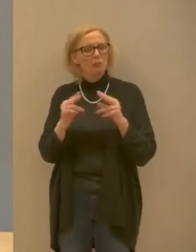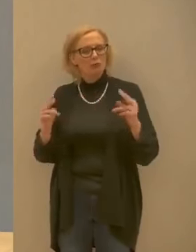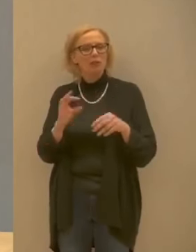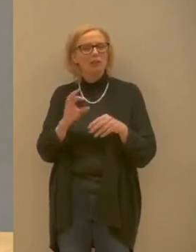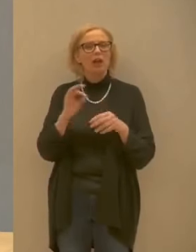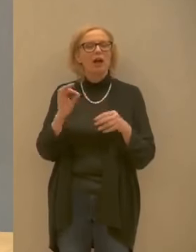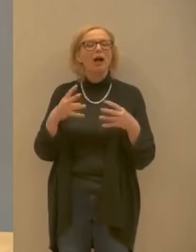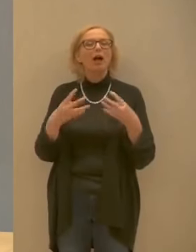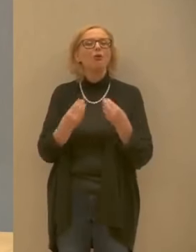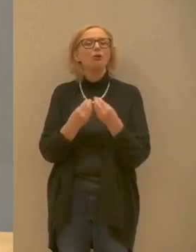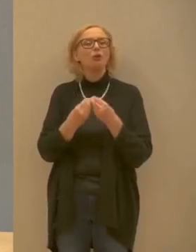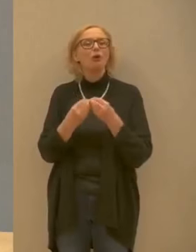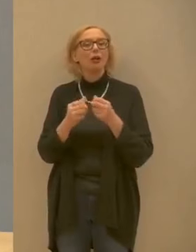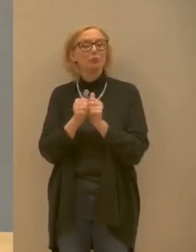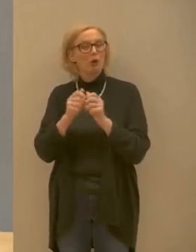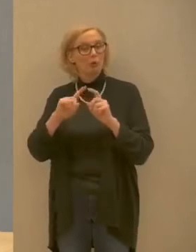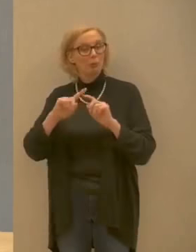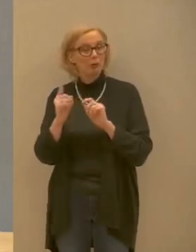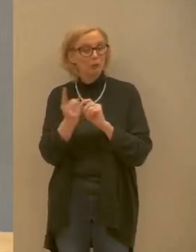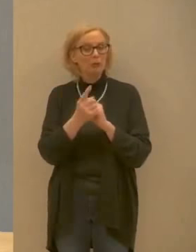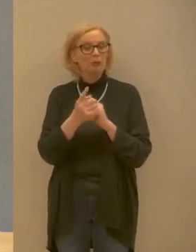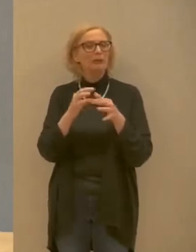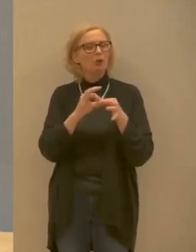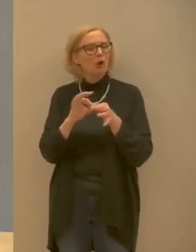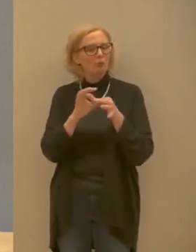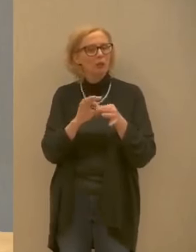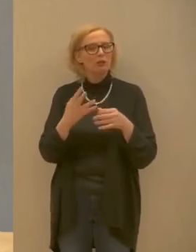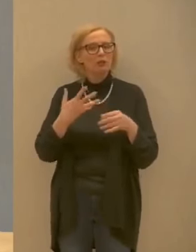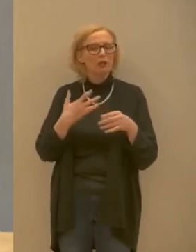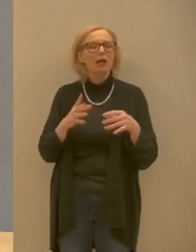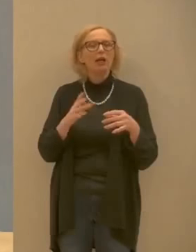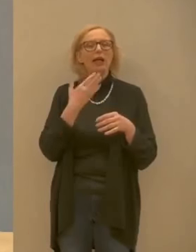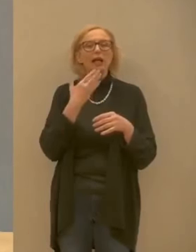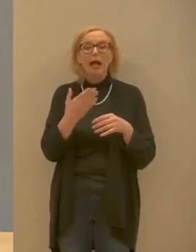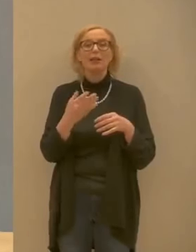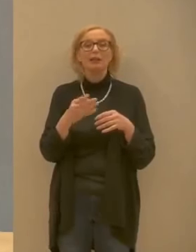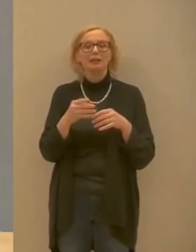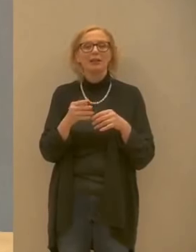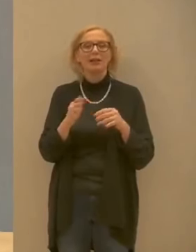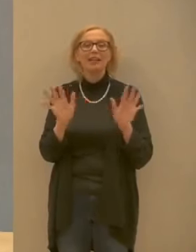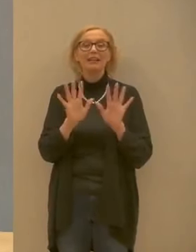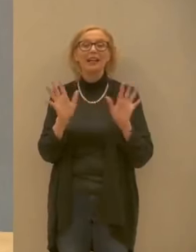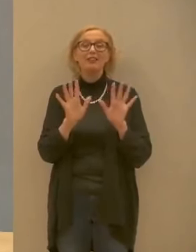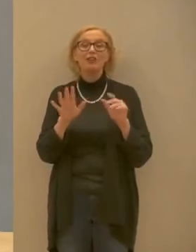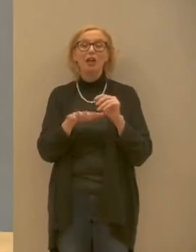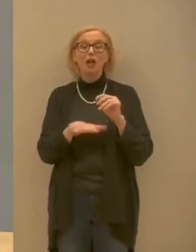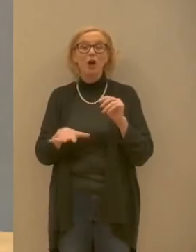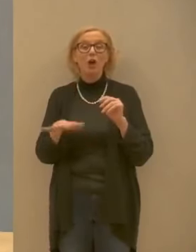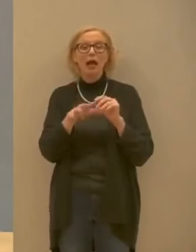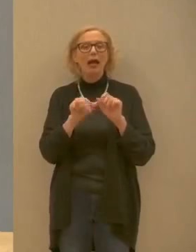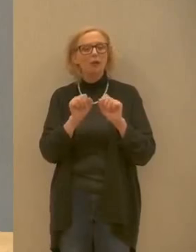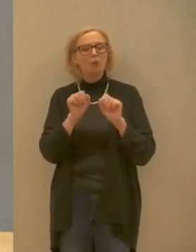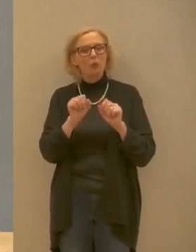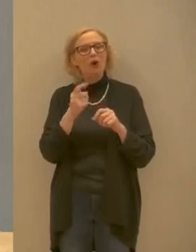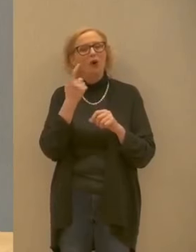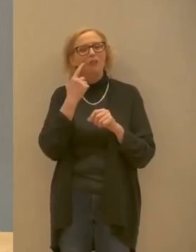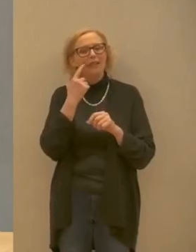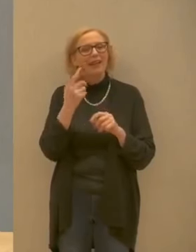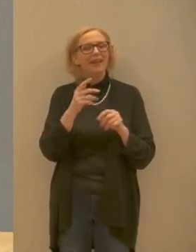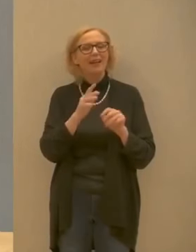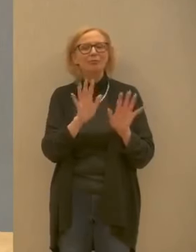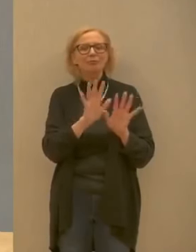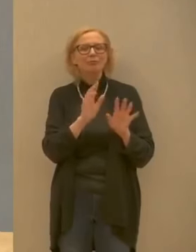sport per tutti attraverso anche il circuito delle tv locali proprio per accompagnarli nel vivere nella giornata e